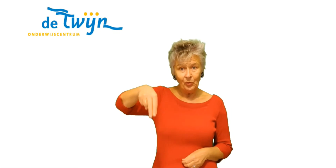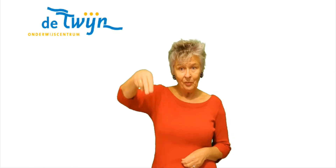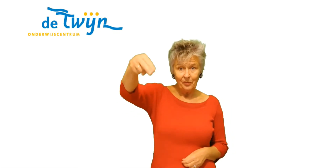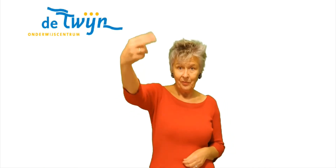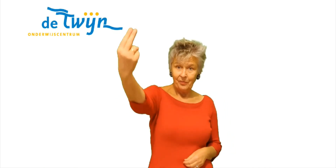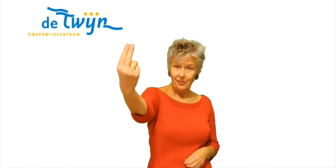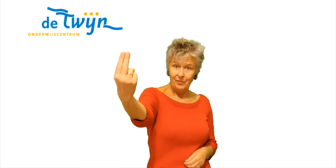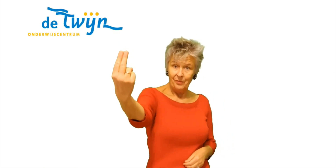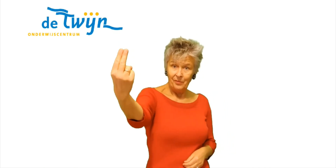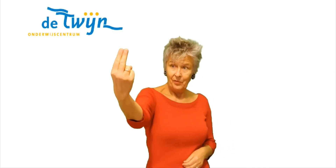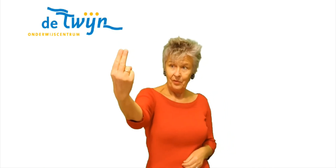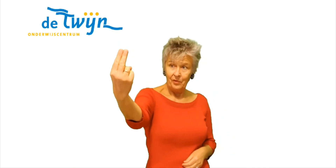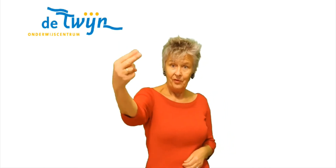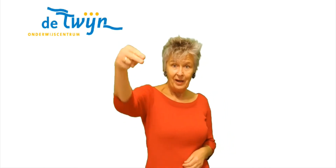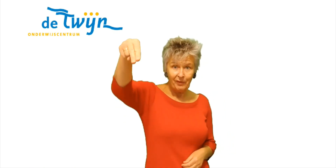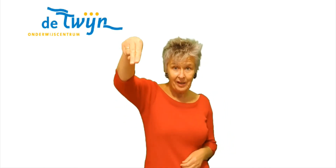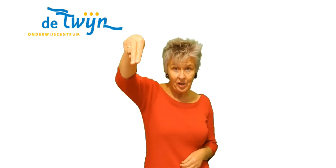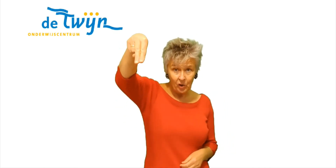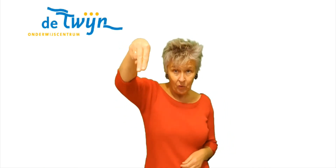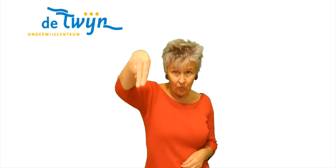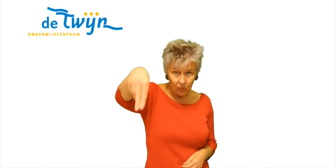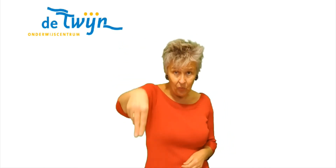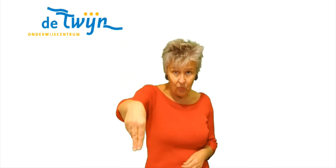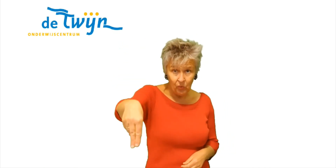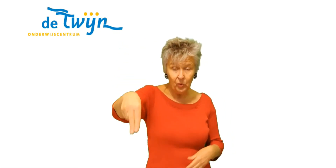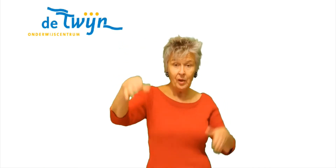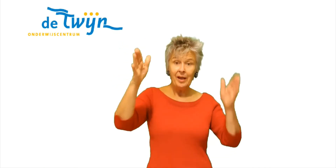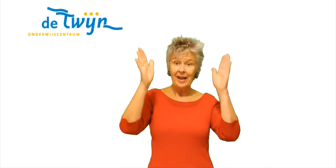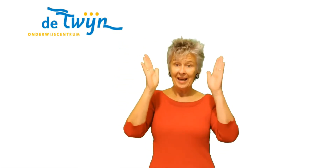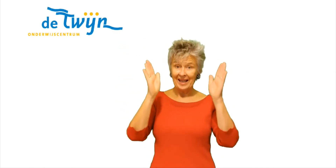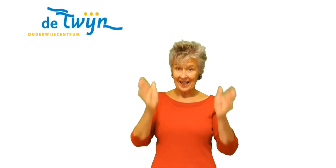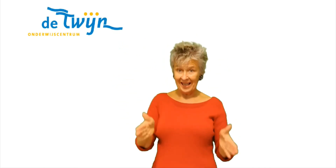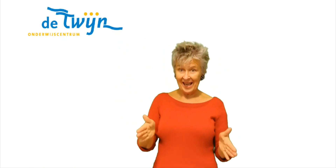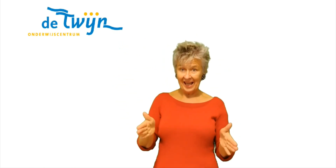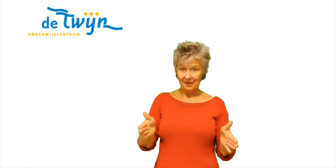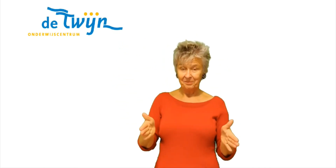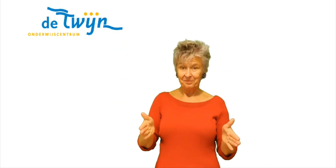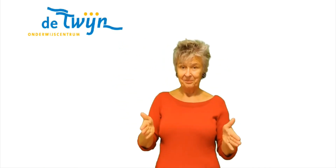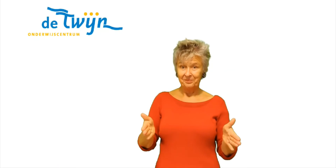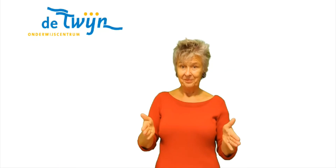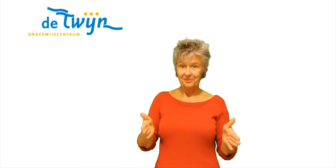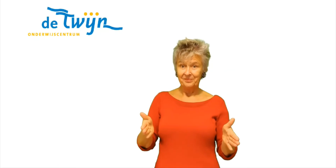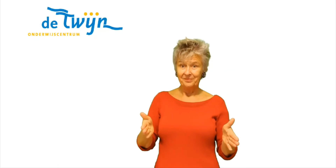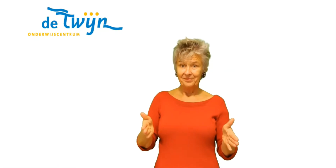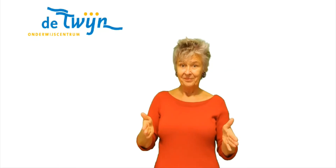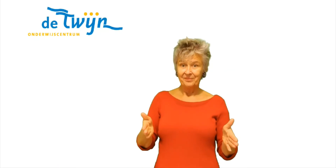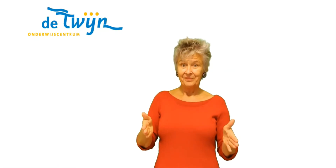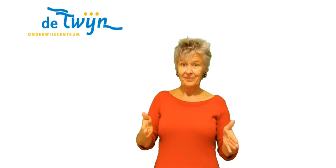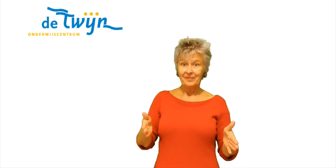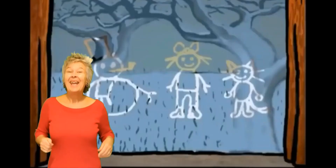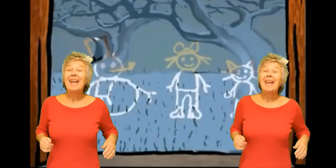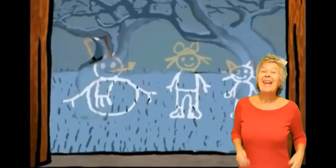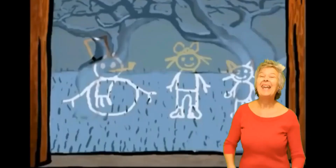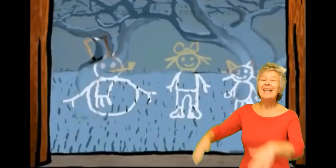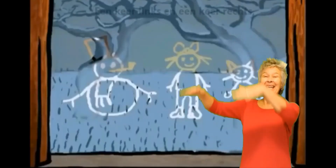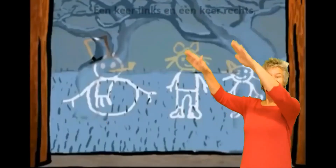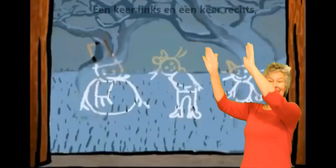Twee vingers Nu Klaar Eén keer